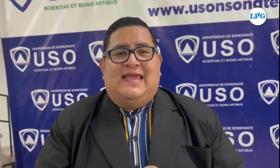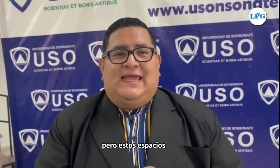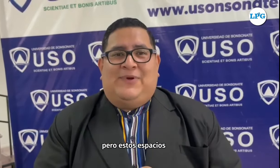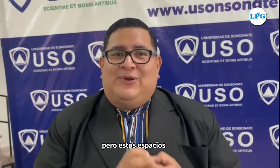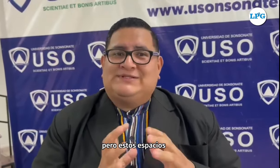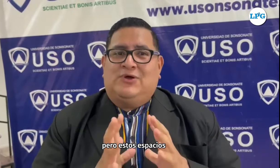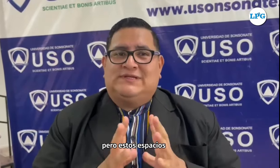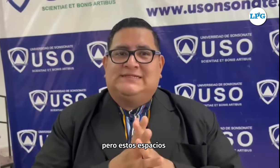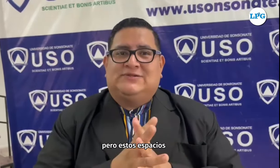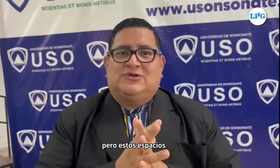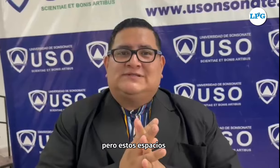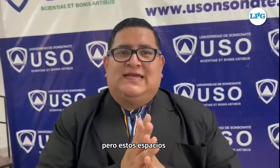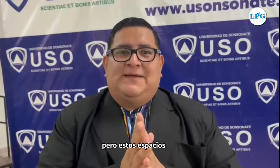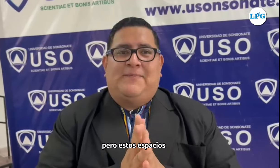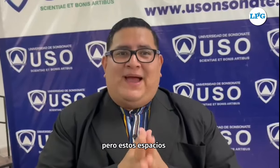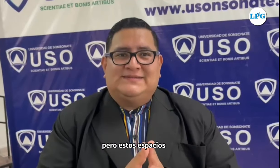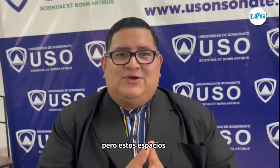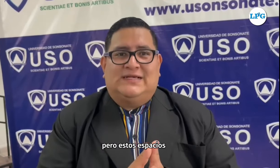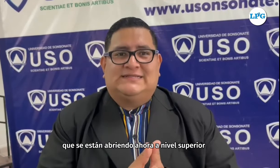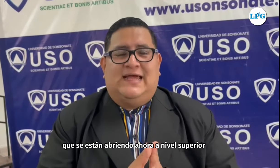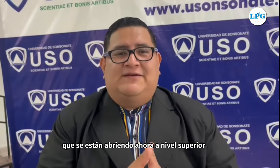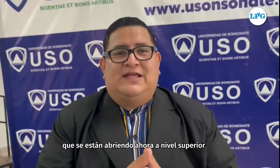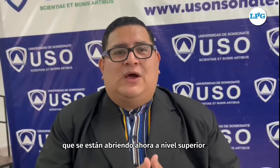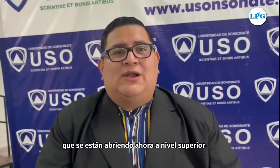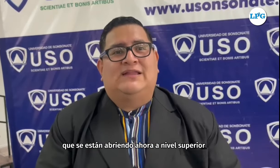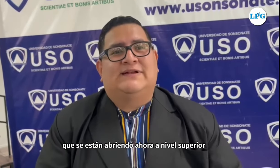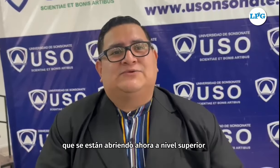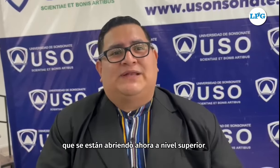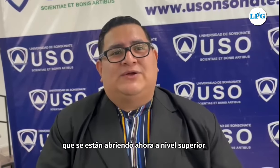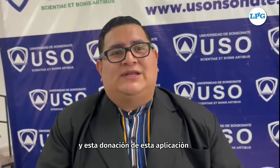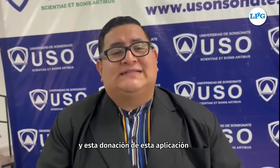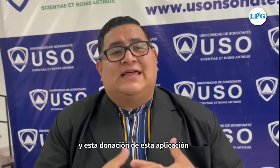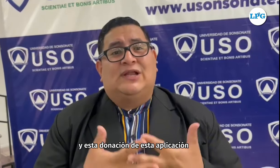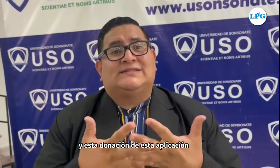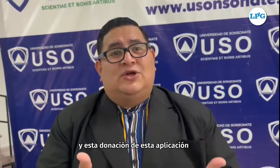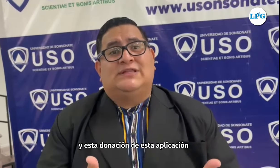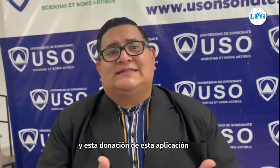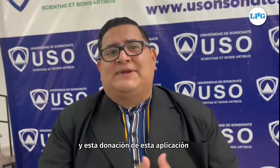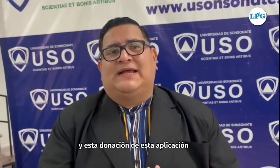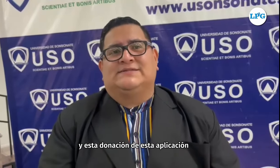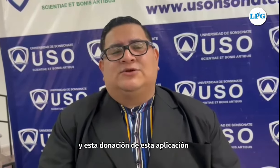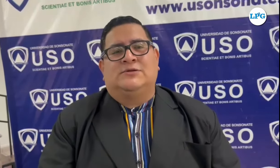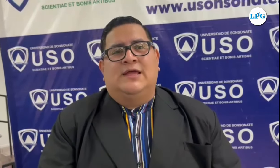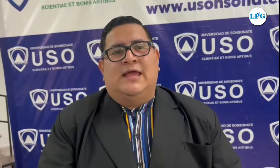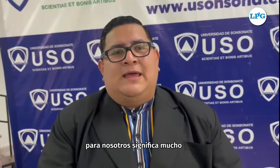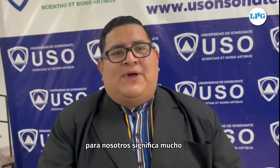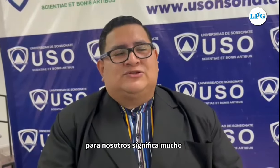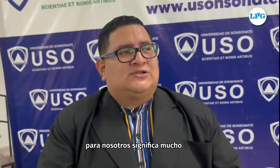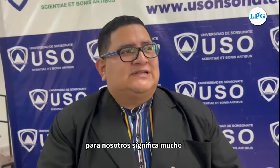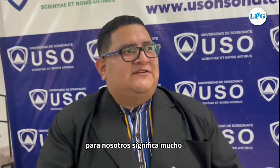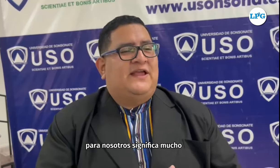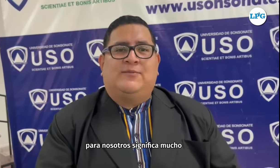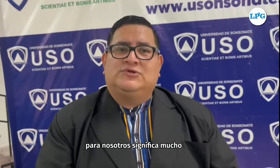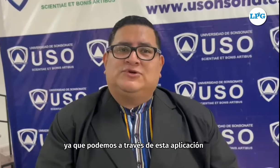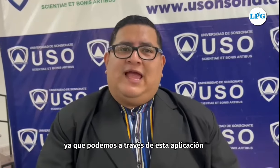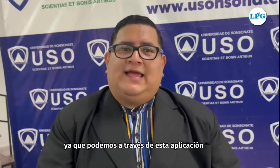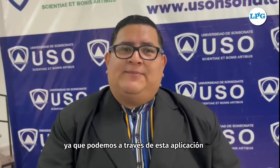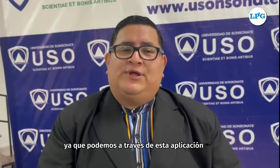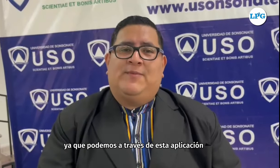pero estos espacios que se están abriendo ahora a nivel superior y esta donación de esta aplicación para nosotros significa mucho, ya que podemos